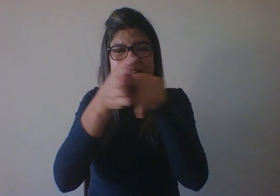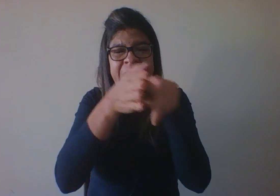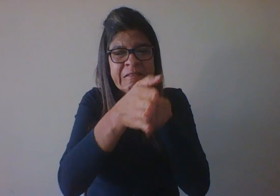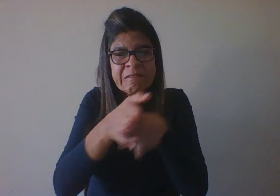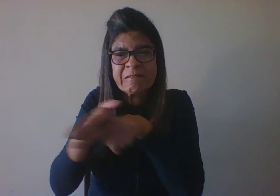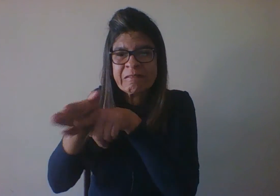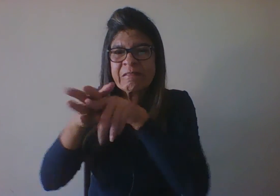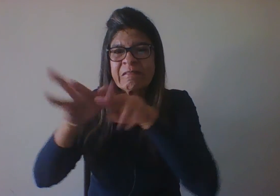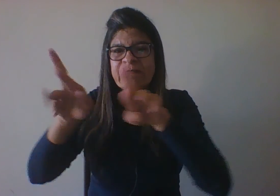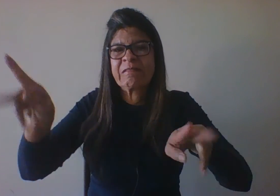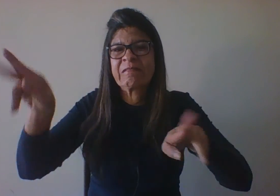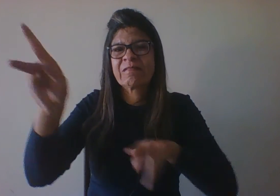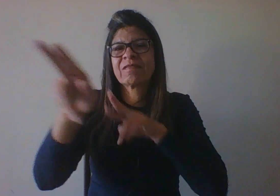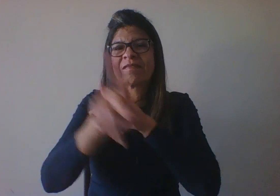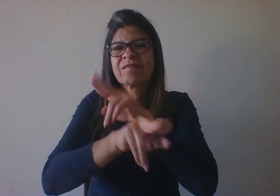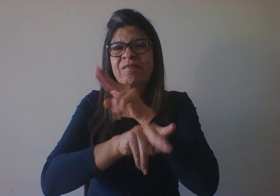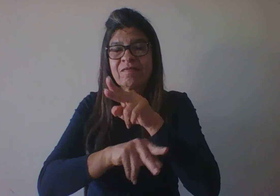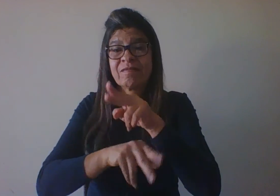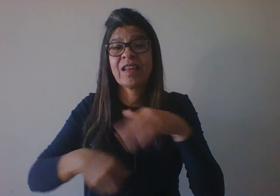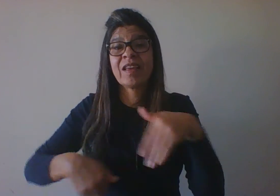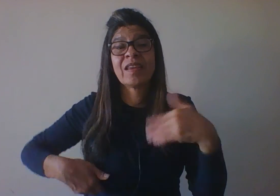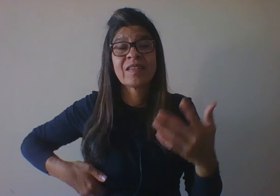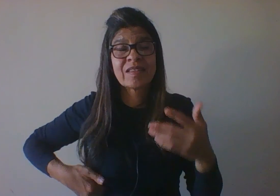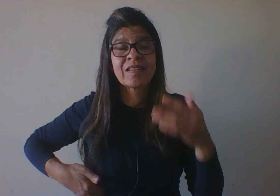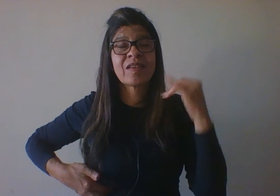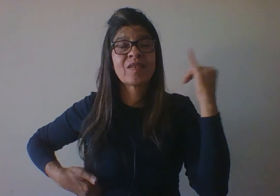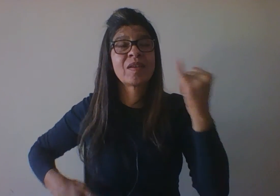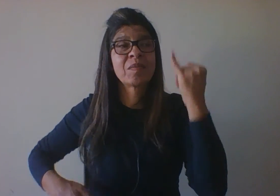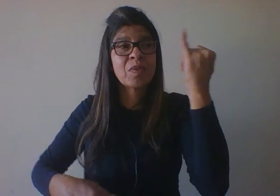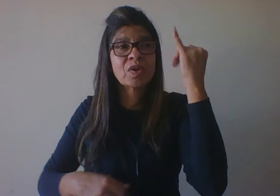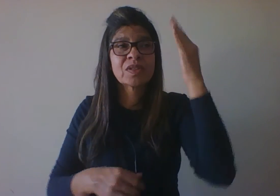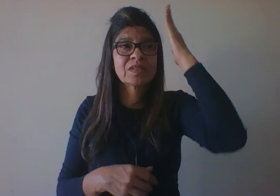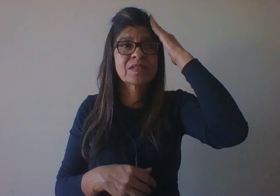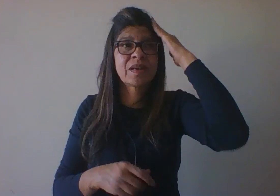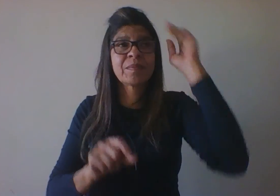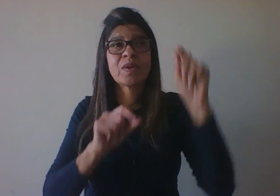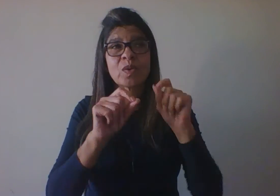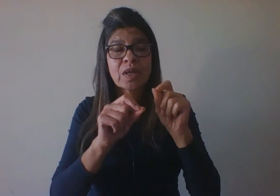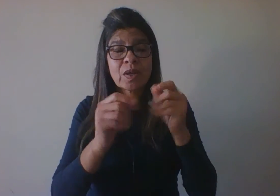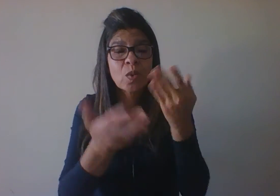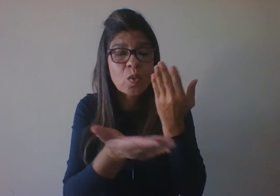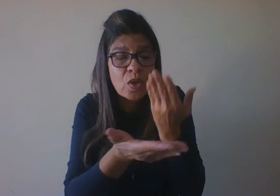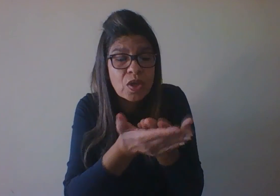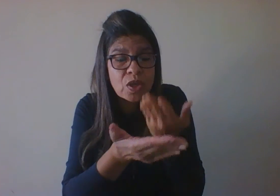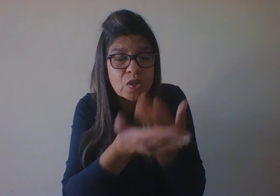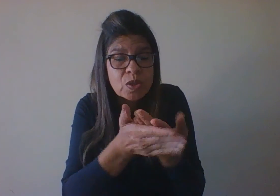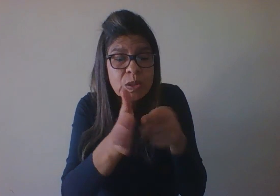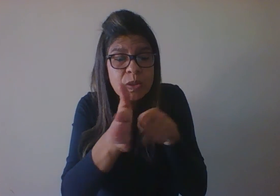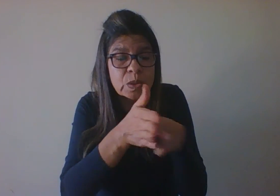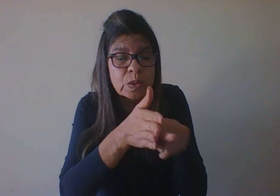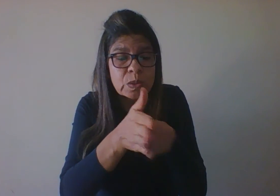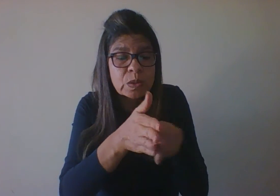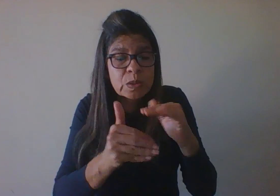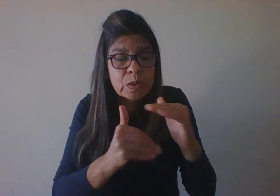é importante entender que o estudo do desenvolvimento que é transversal assuma essa